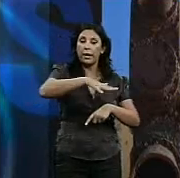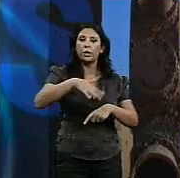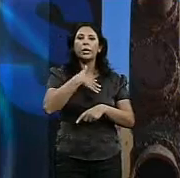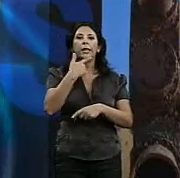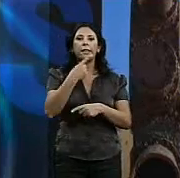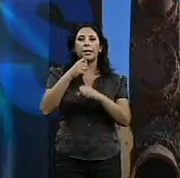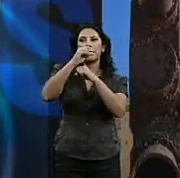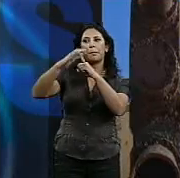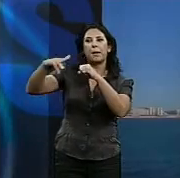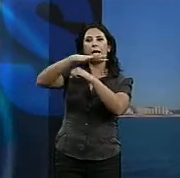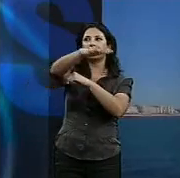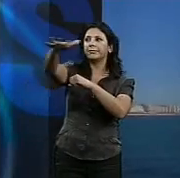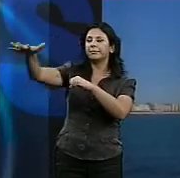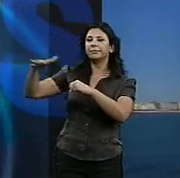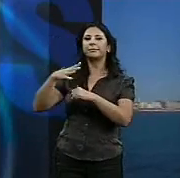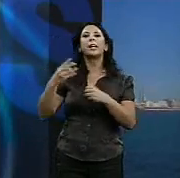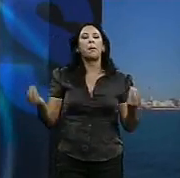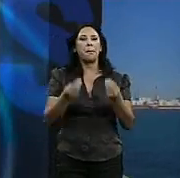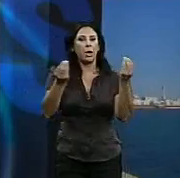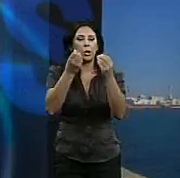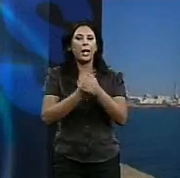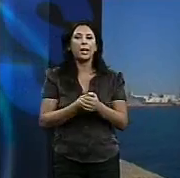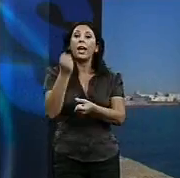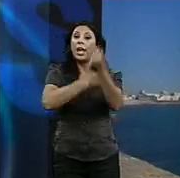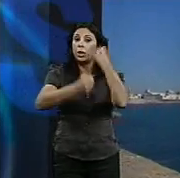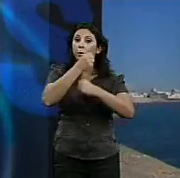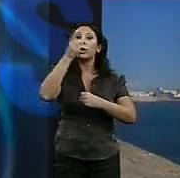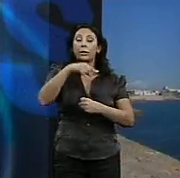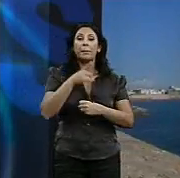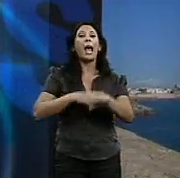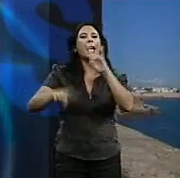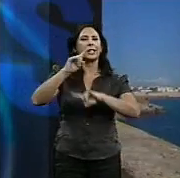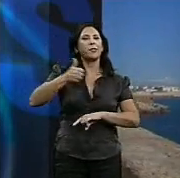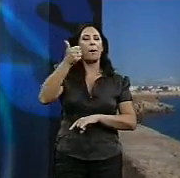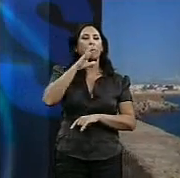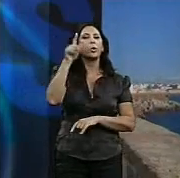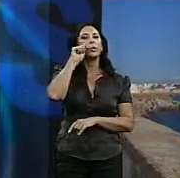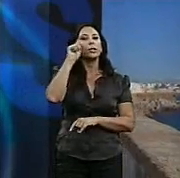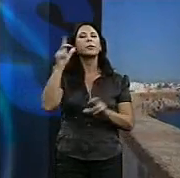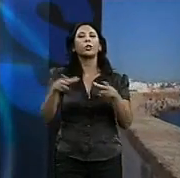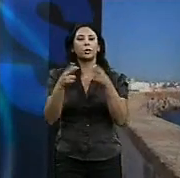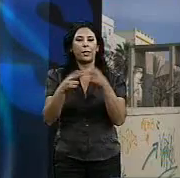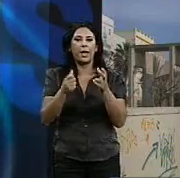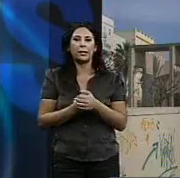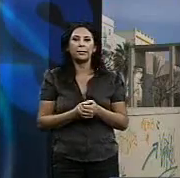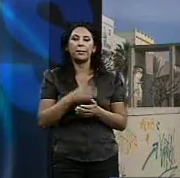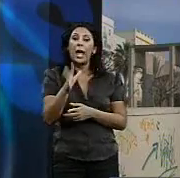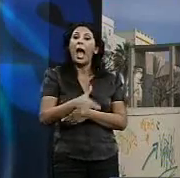este frente marítimo, no solo económico, también haciéndolo más atractivo turística y socialmente. A esta acción se suma la rehabilitación de la